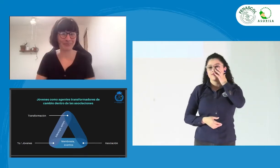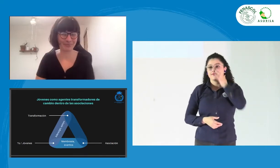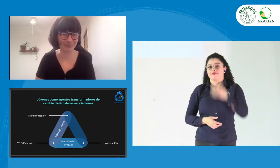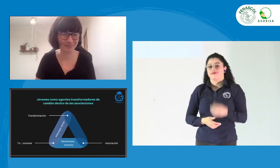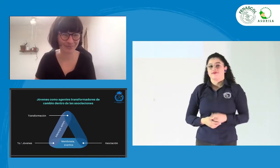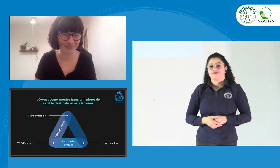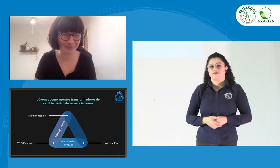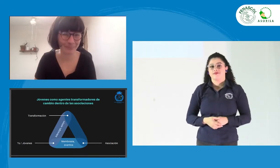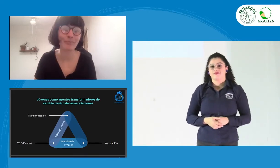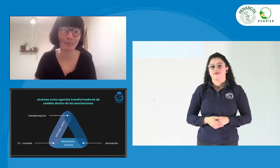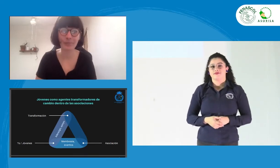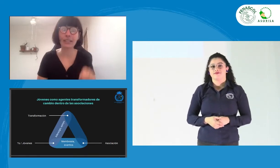Siguiente. Siguiente.